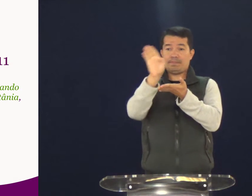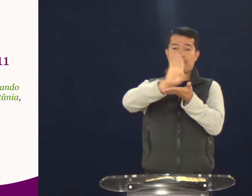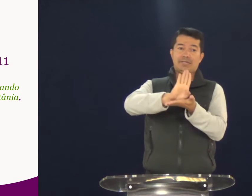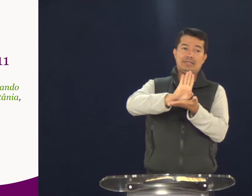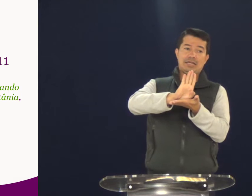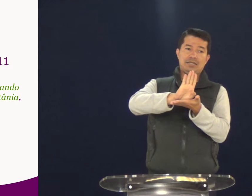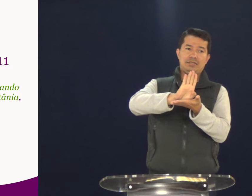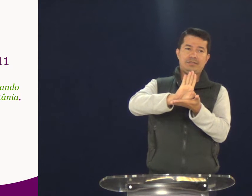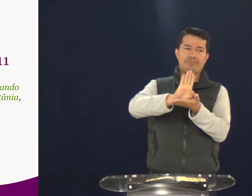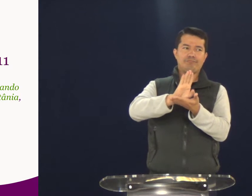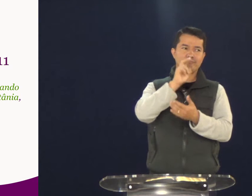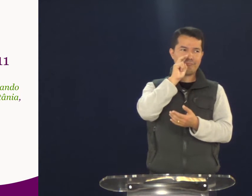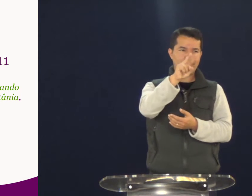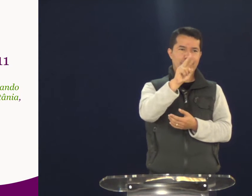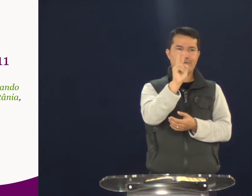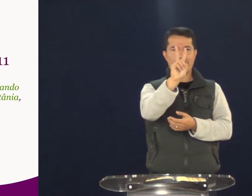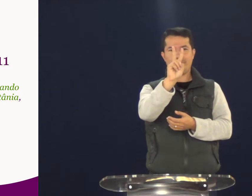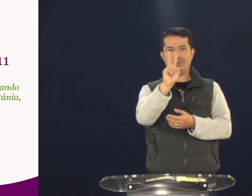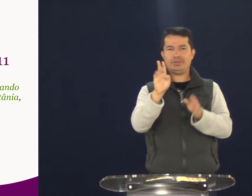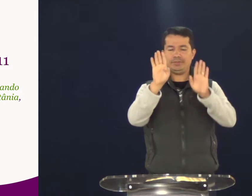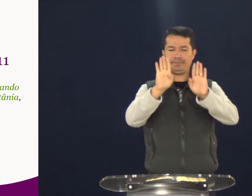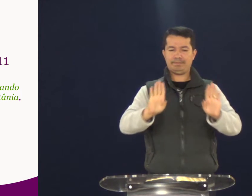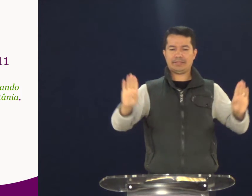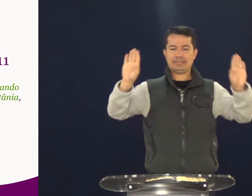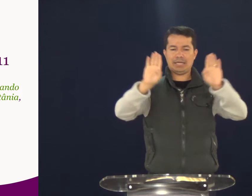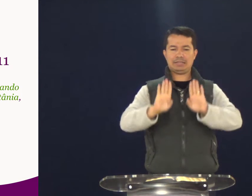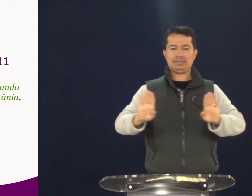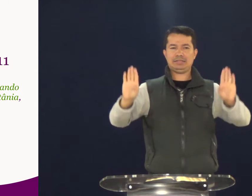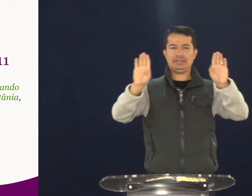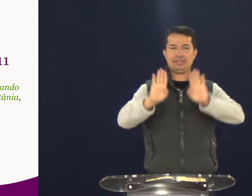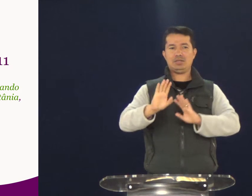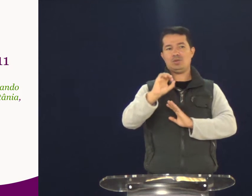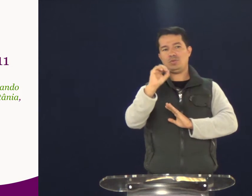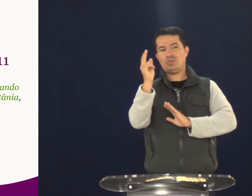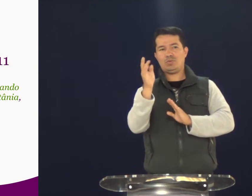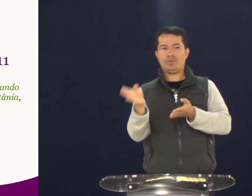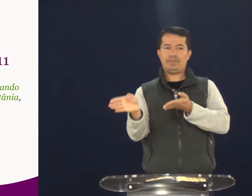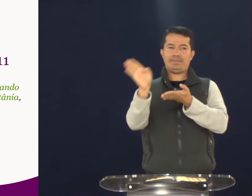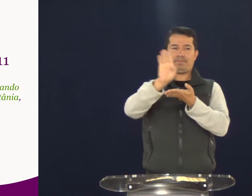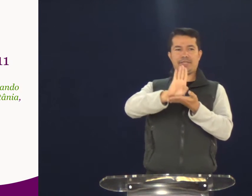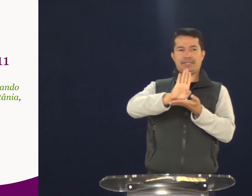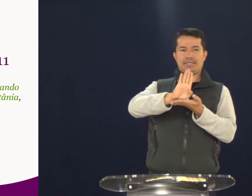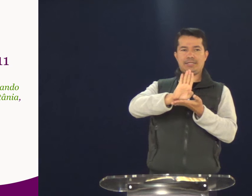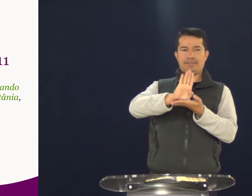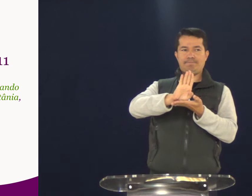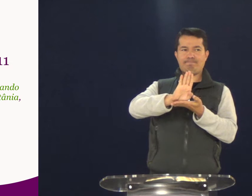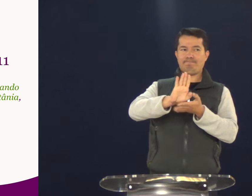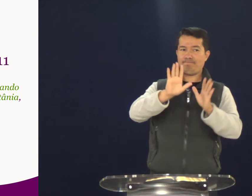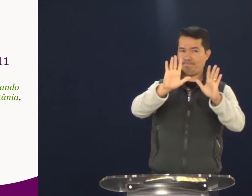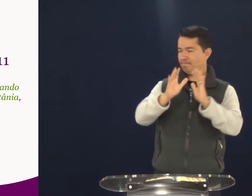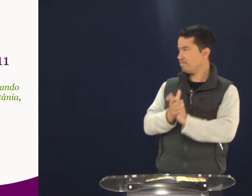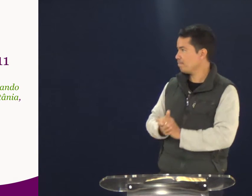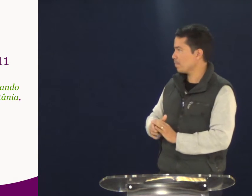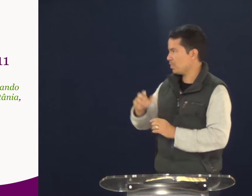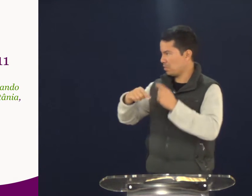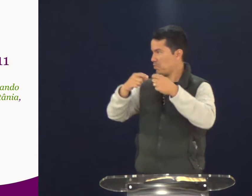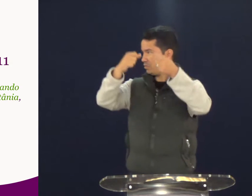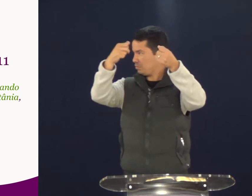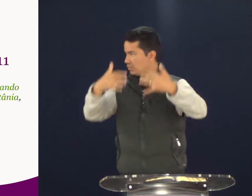Betânia. Eu já vi os dois sinais. Betânia ou Betânia. Então, veja lá.